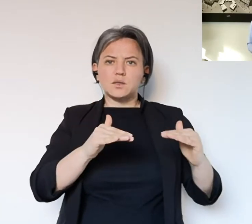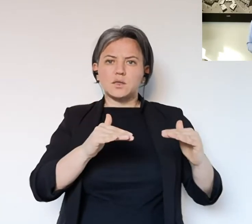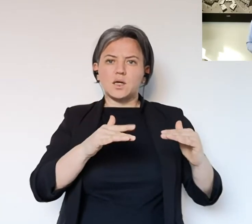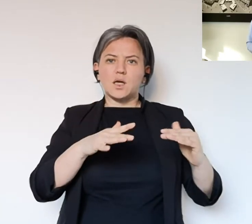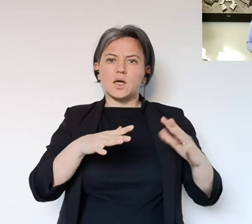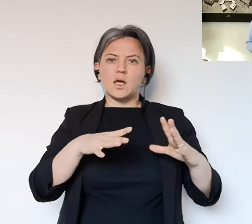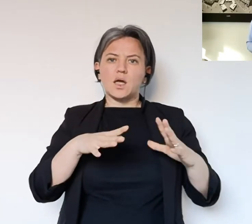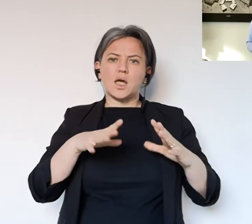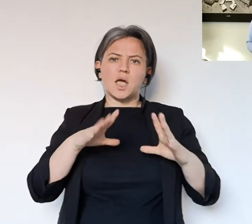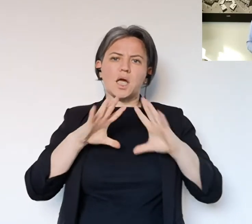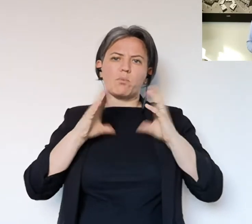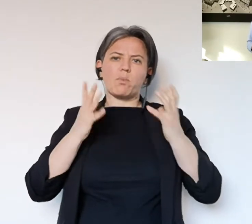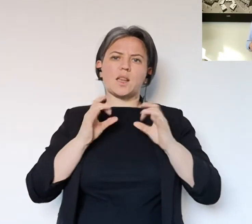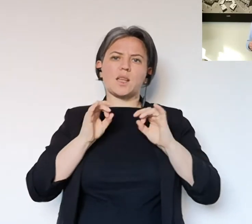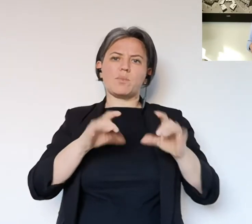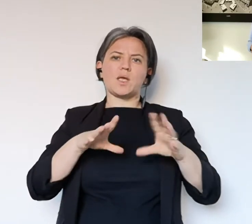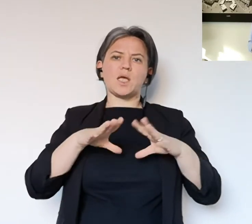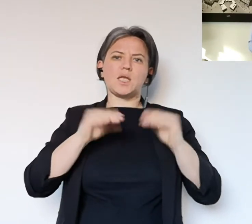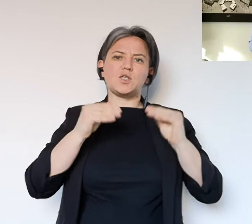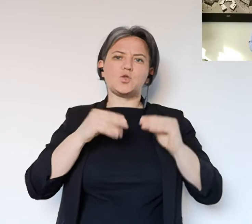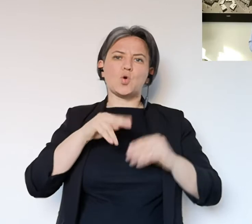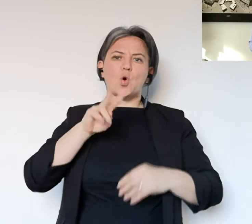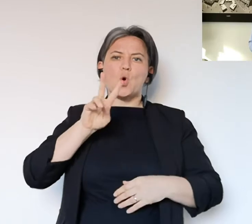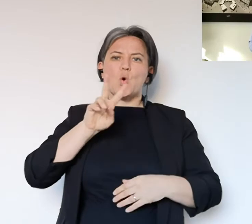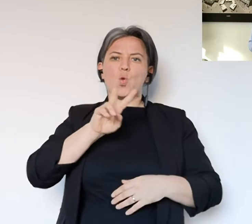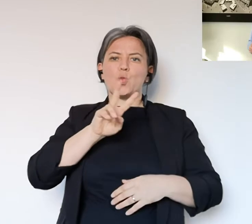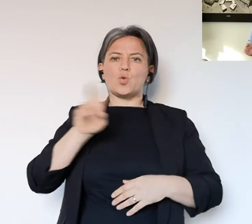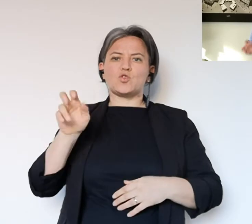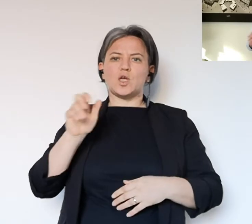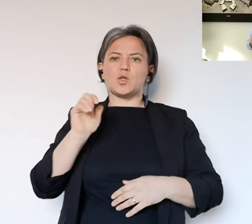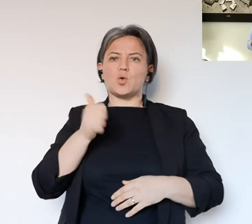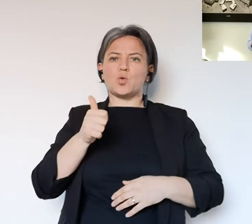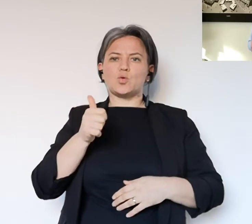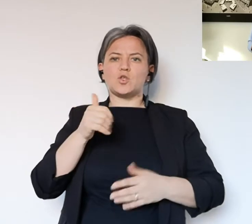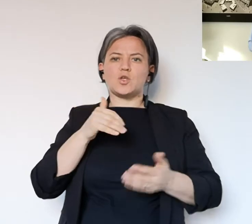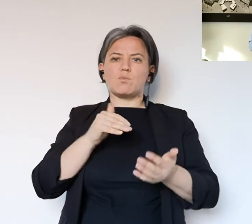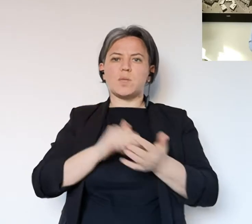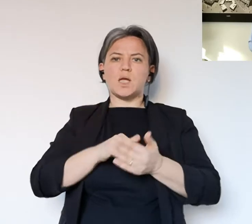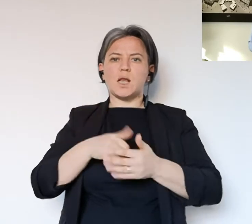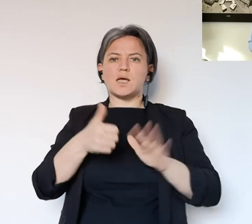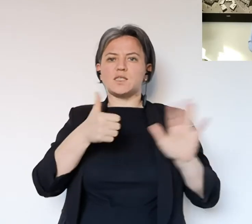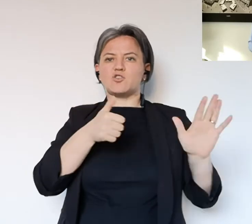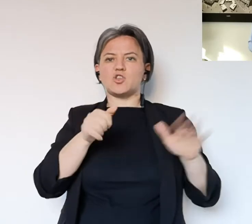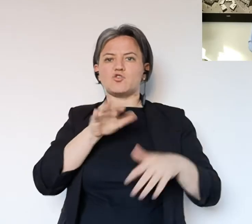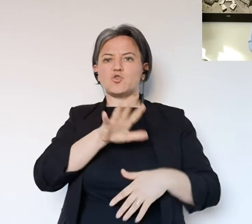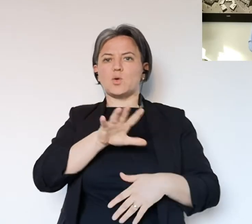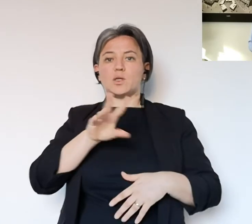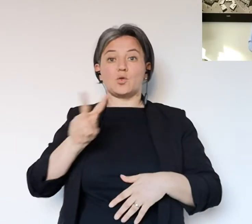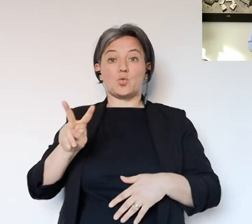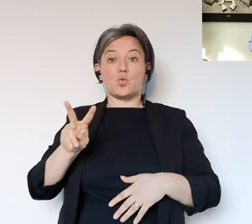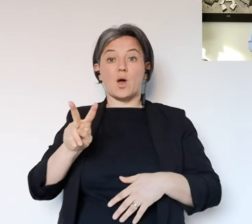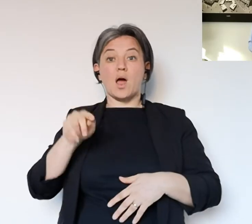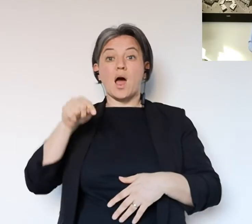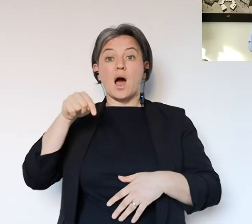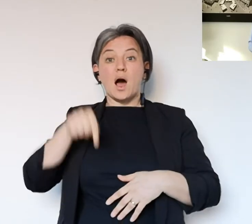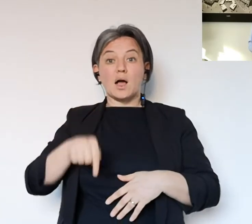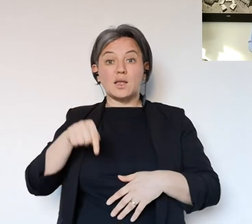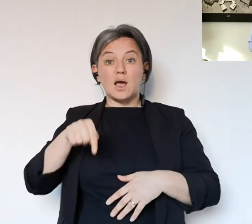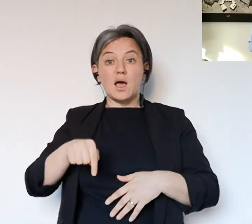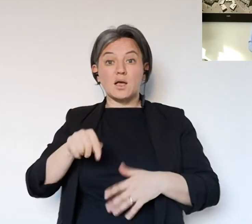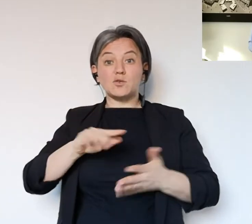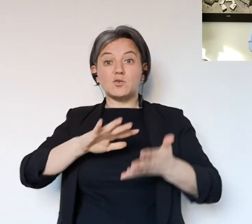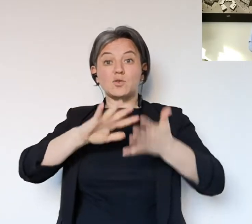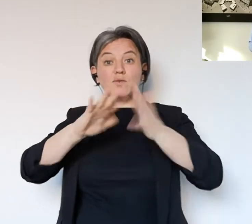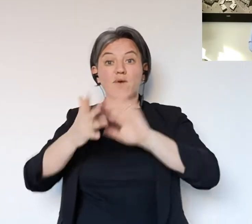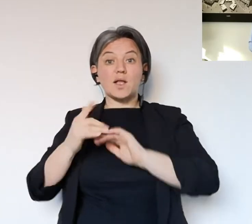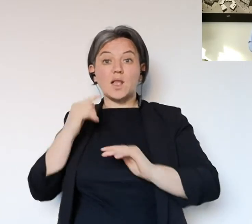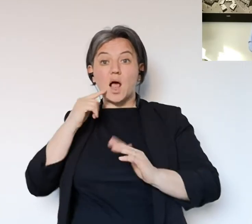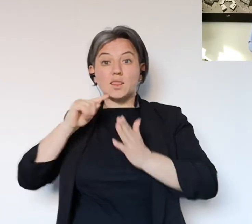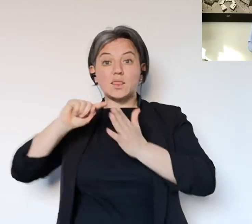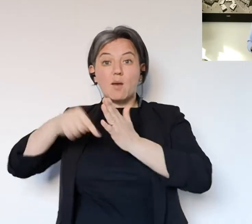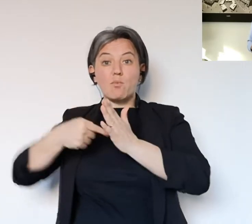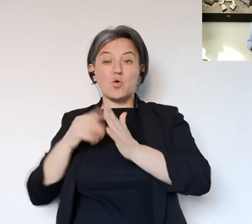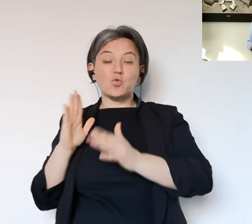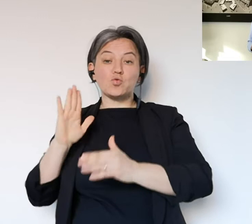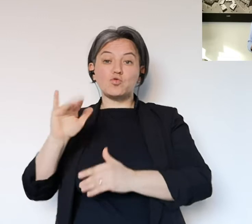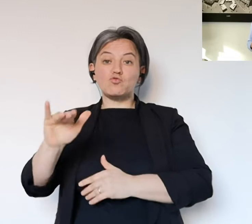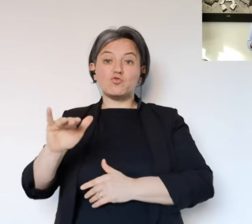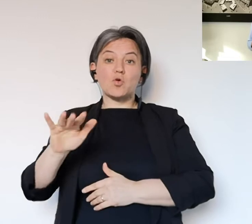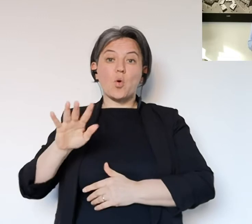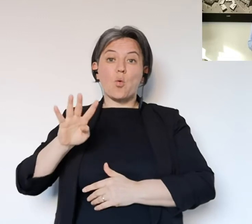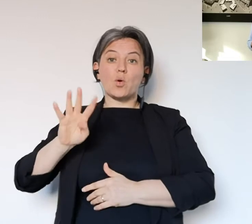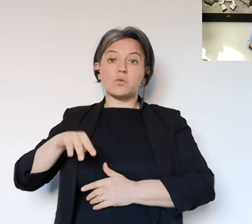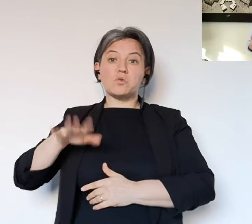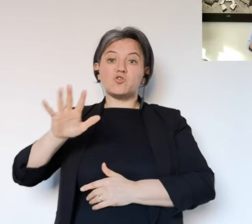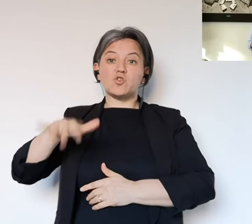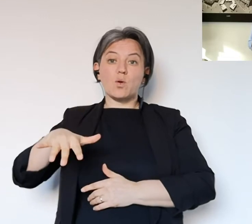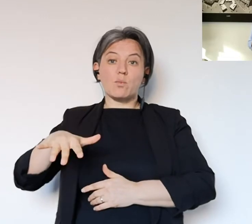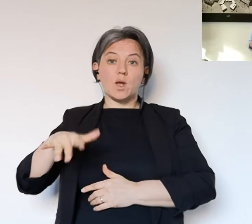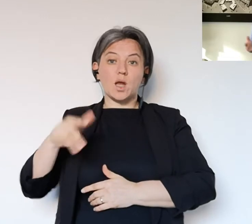un numero di tamponi che ormai si assesta dall'inizio, sono 211.652, ma ormai si assesta tra